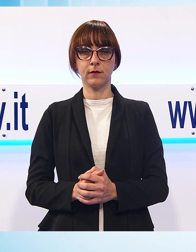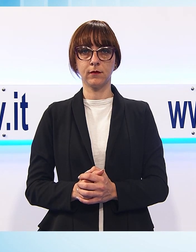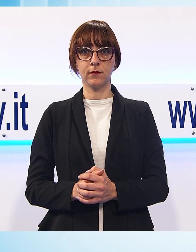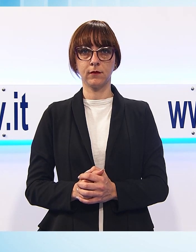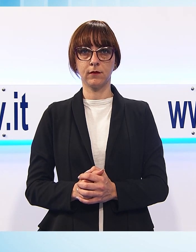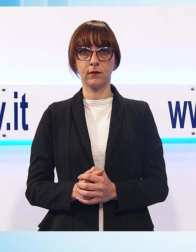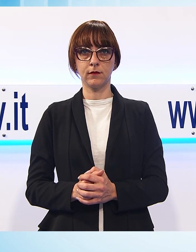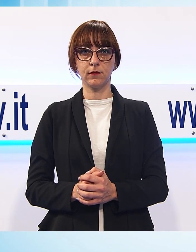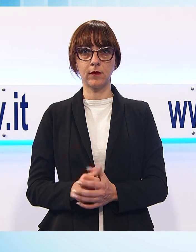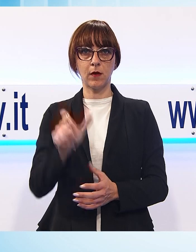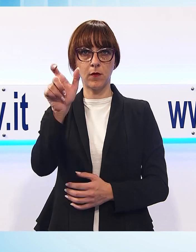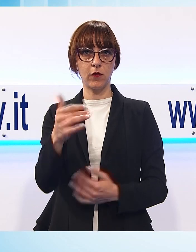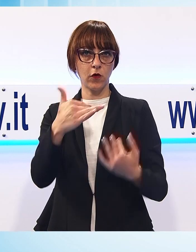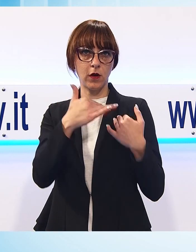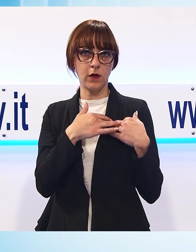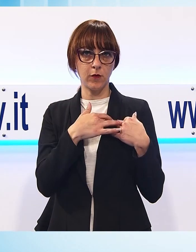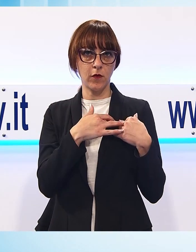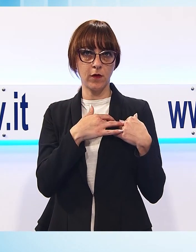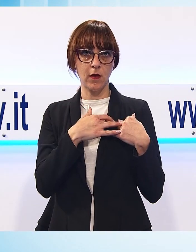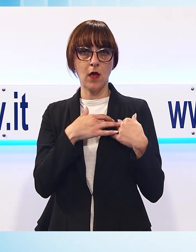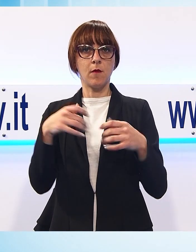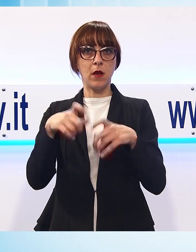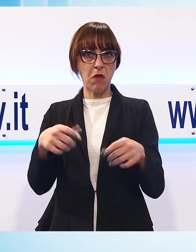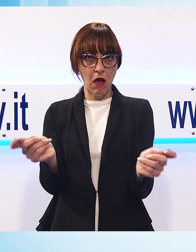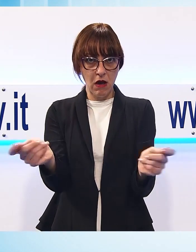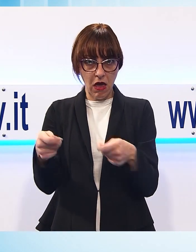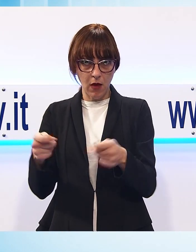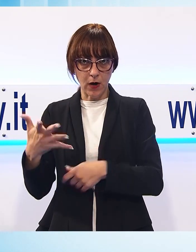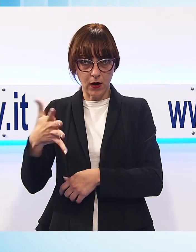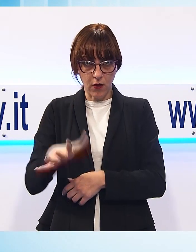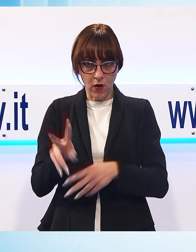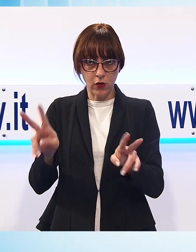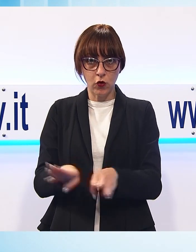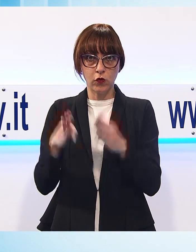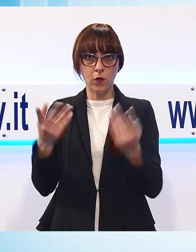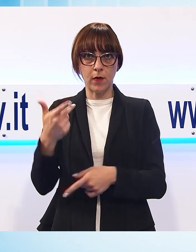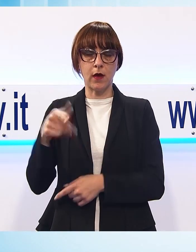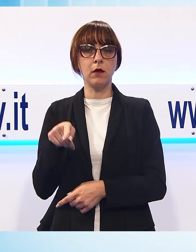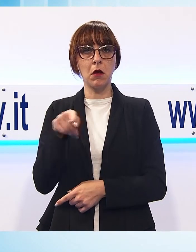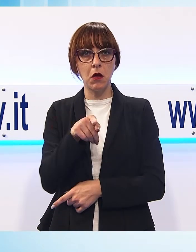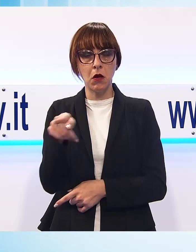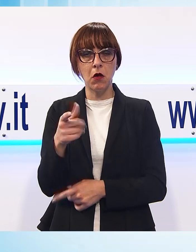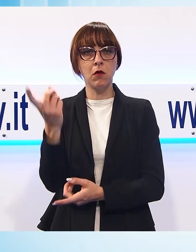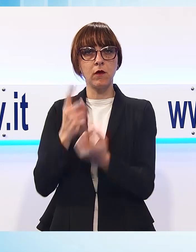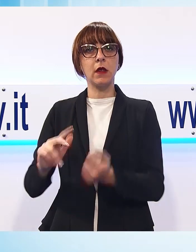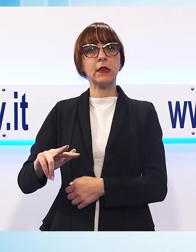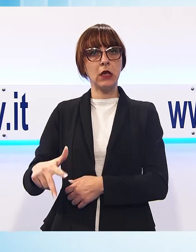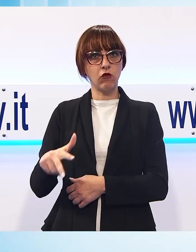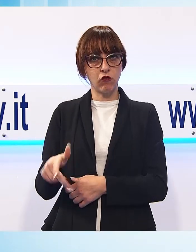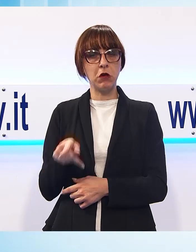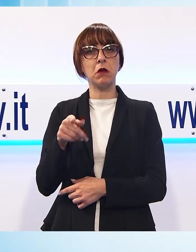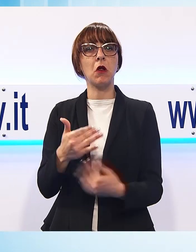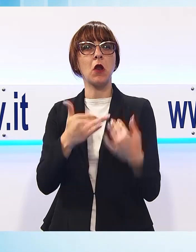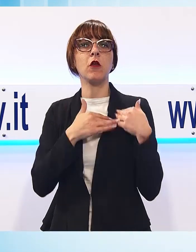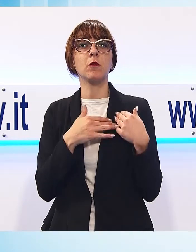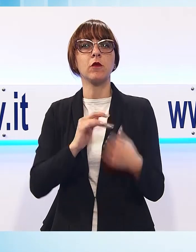Presi i pendolari delle rapine in banca, sgominata dai carabinieri una banda di siciliani responsabili di due colpi messi a segno a